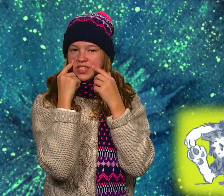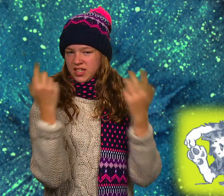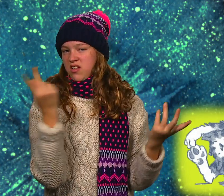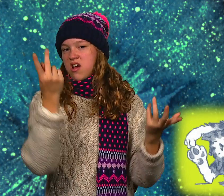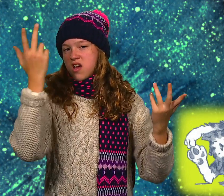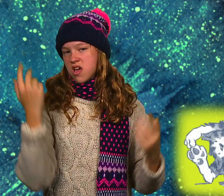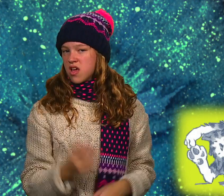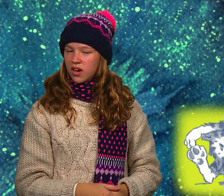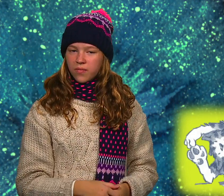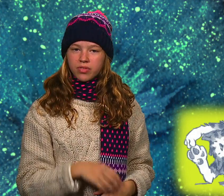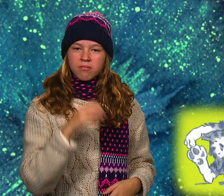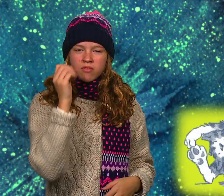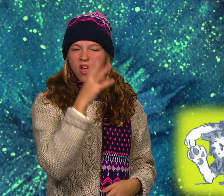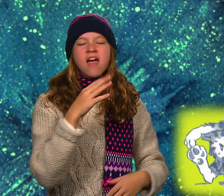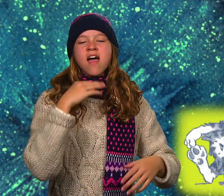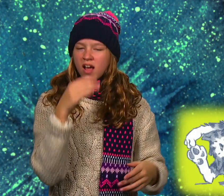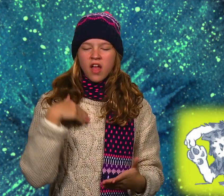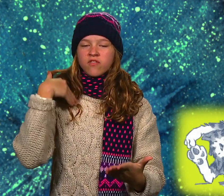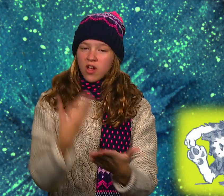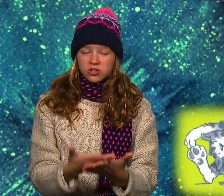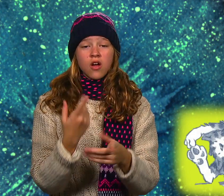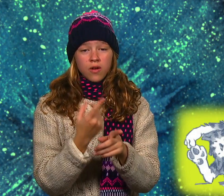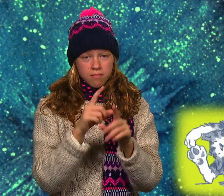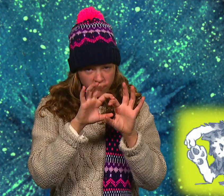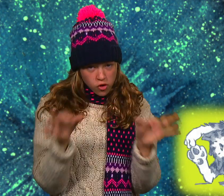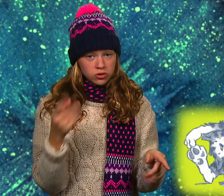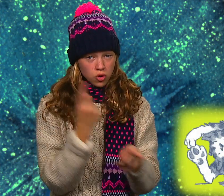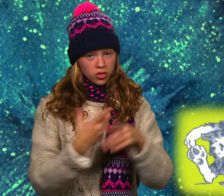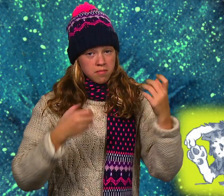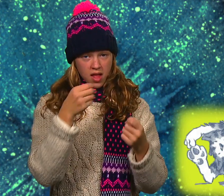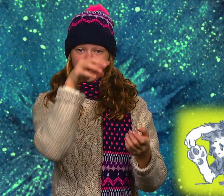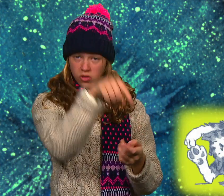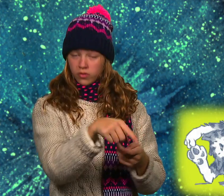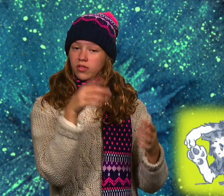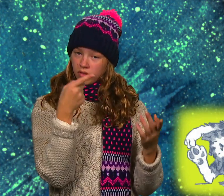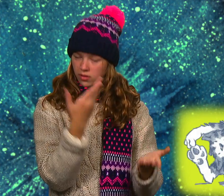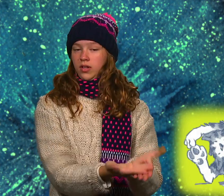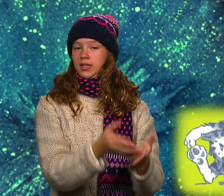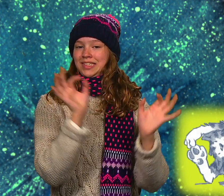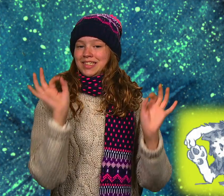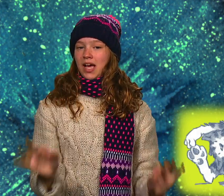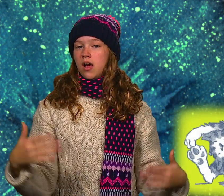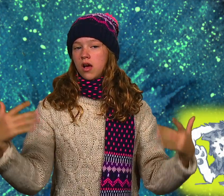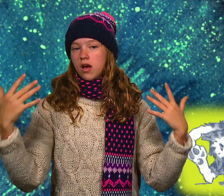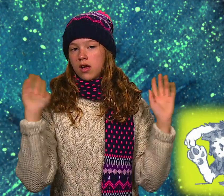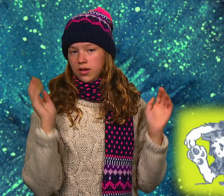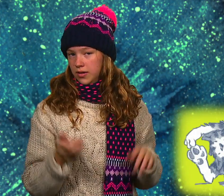Jeder weiß doch, Engel von Katzen abstammen. Egal, wir nehmen Wurst und Milch.